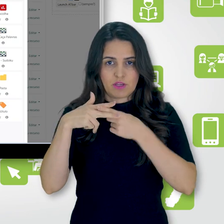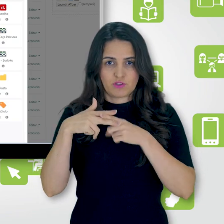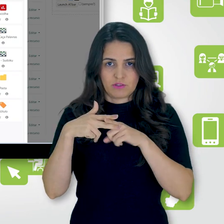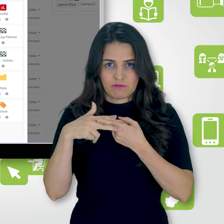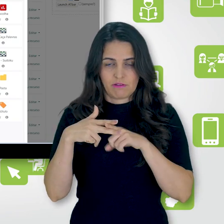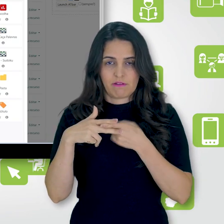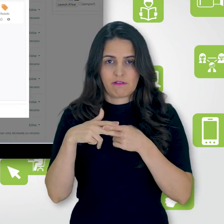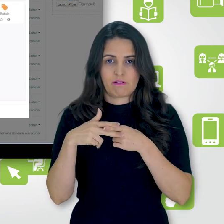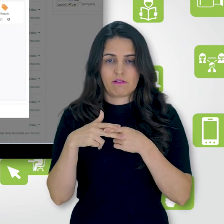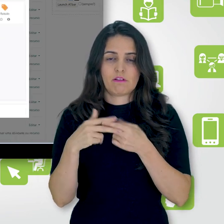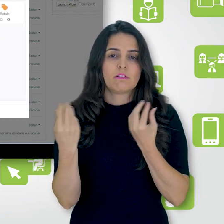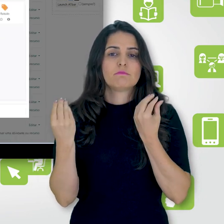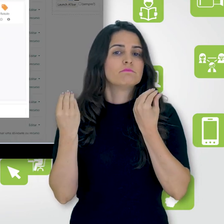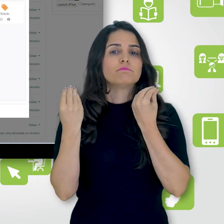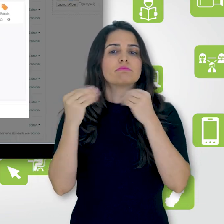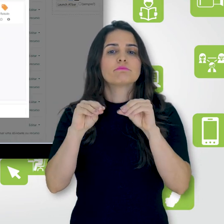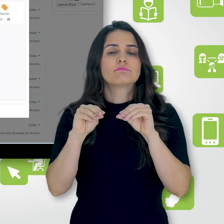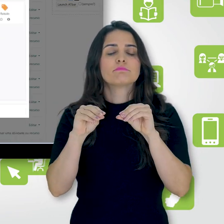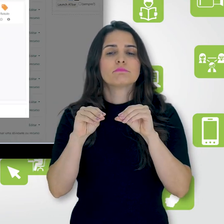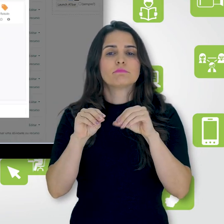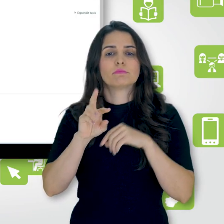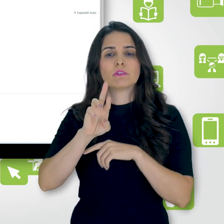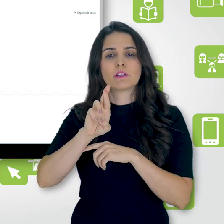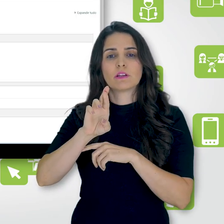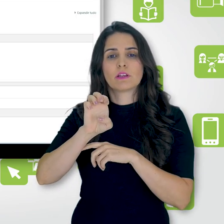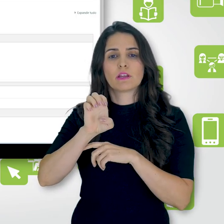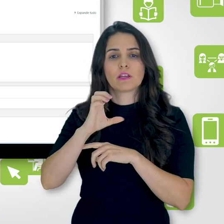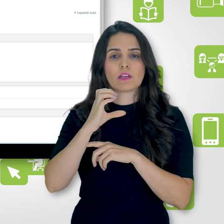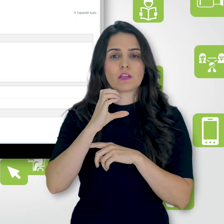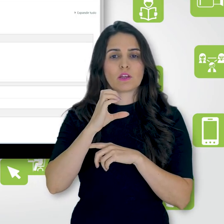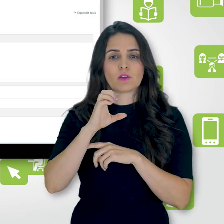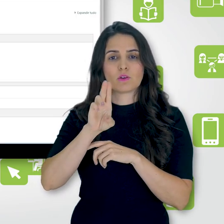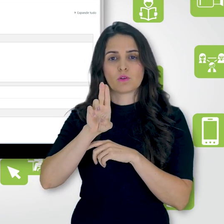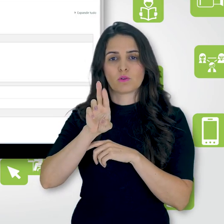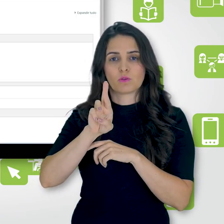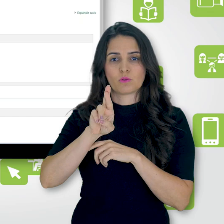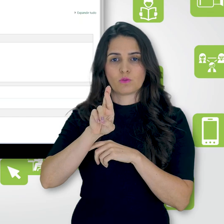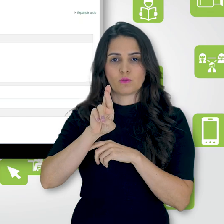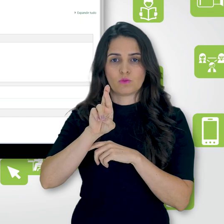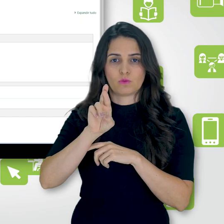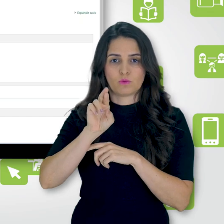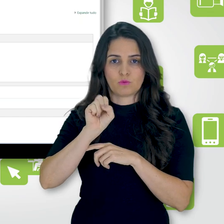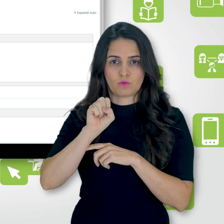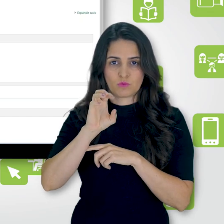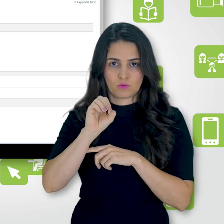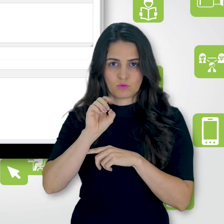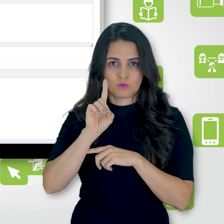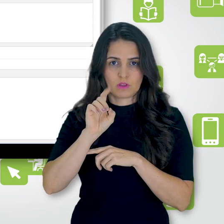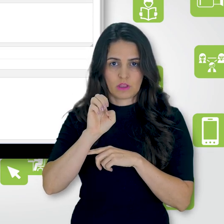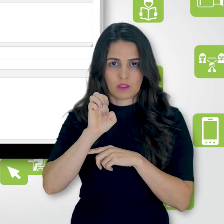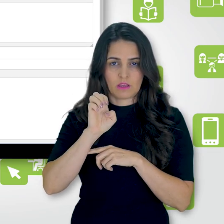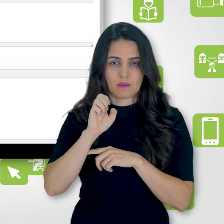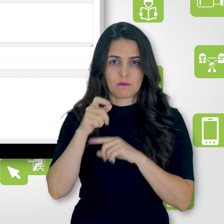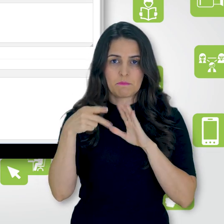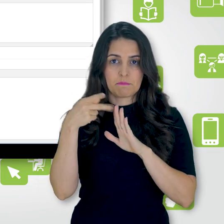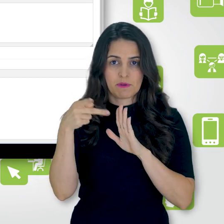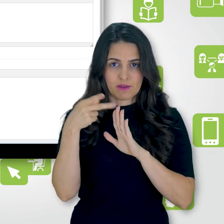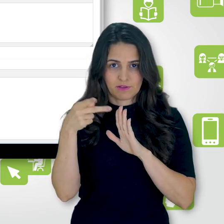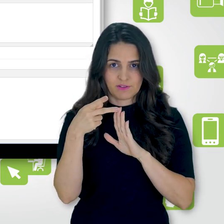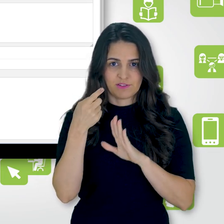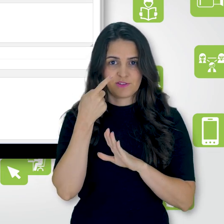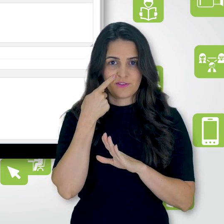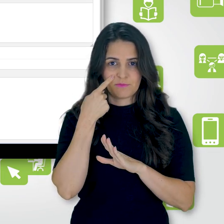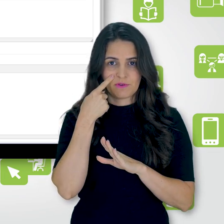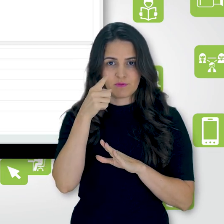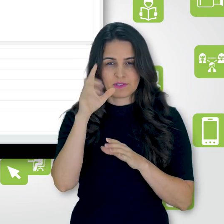inserir um recurso. Vou inserir o recurso de página só para você ver como se